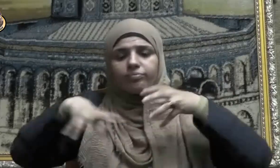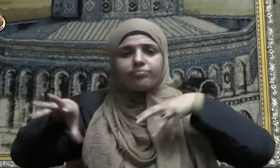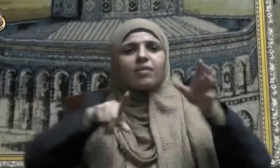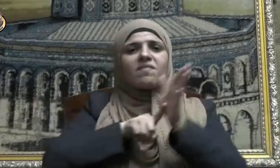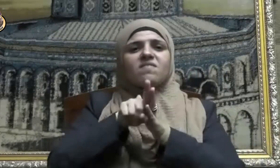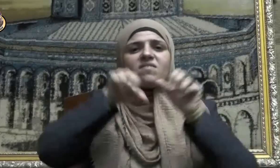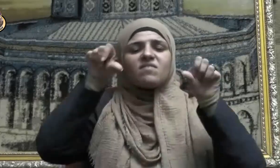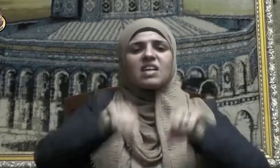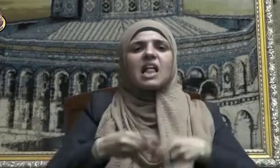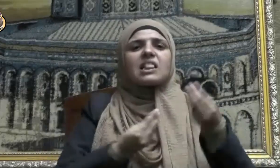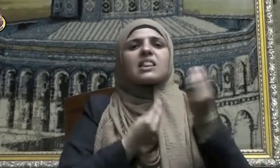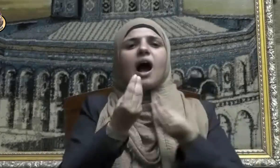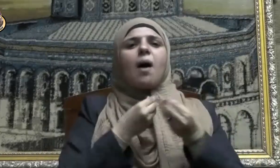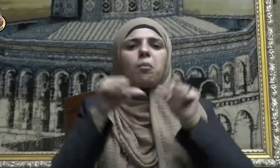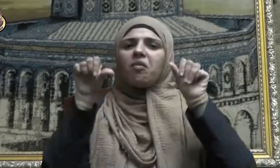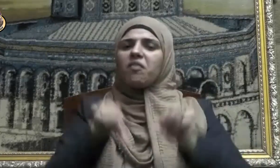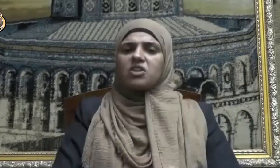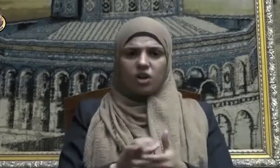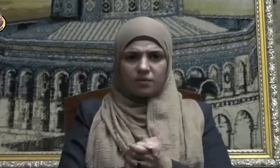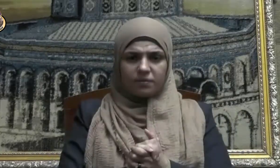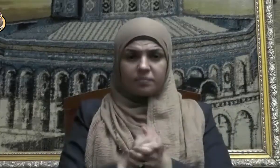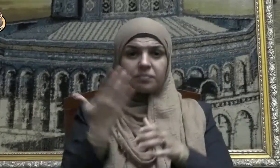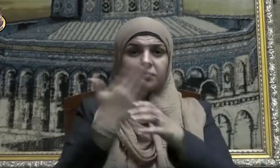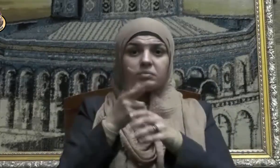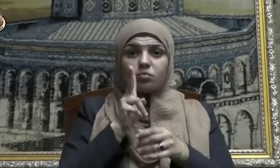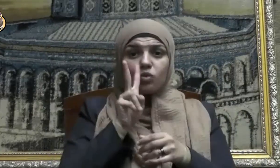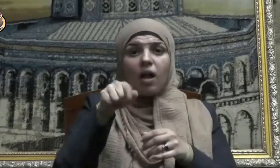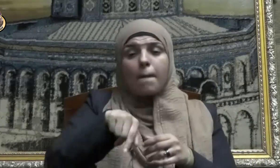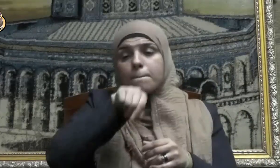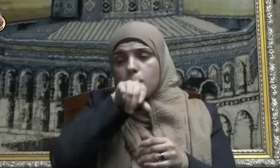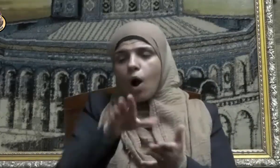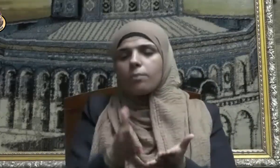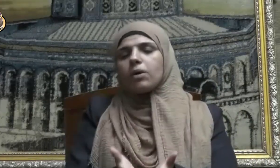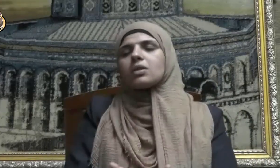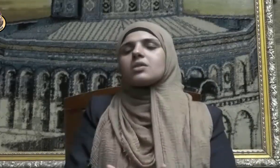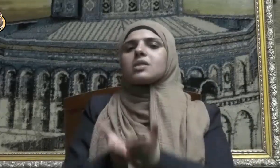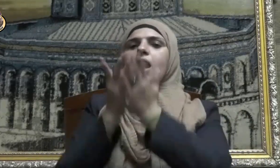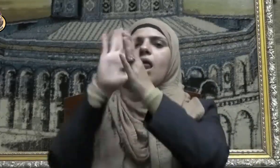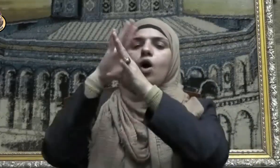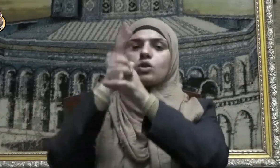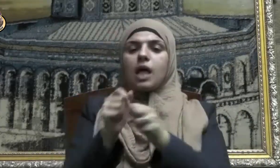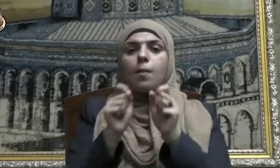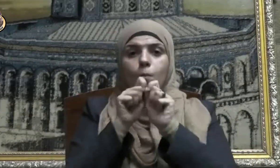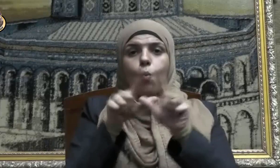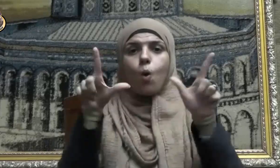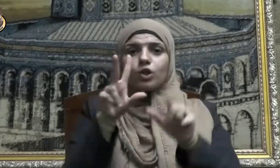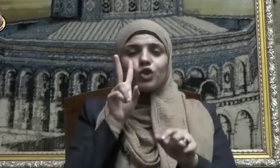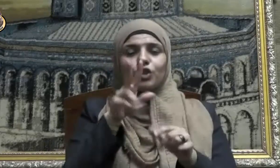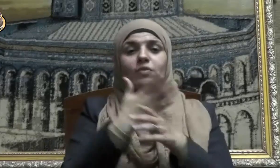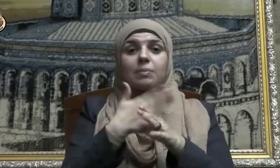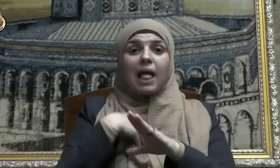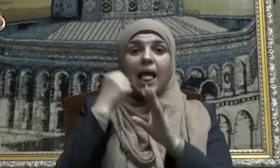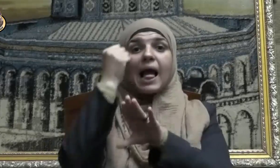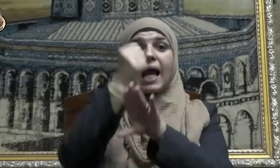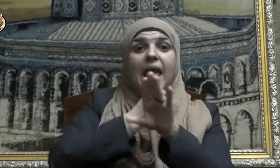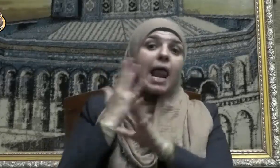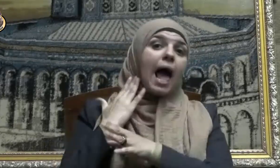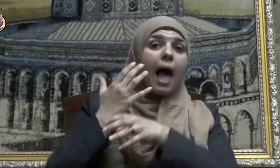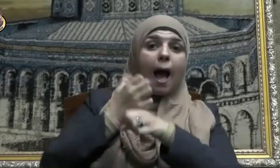المعاملات وقد بيّن النبي صلى الله عليه وسلم أن خيانة الأمانة تكون